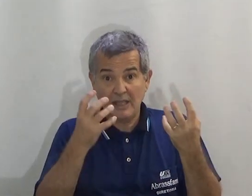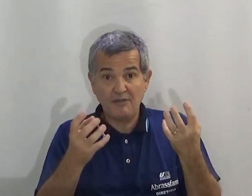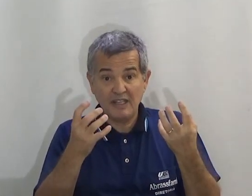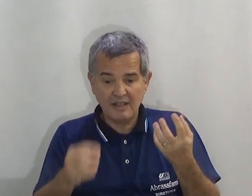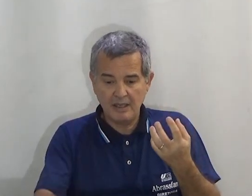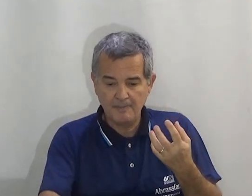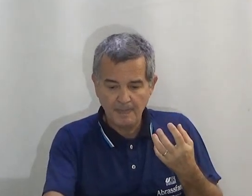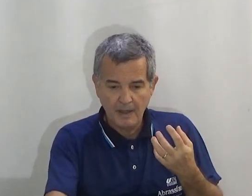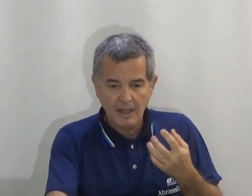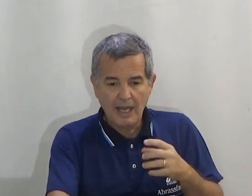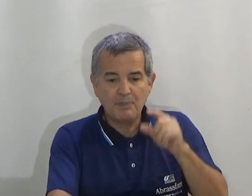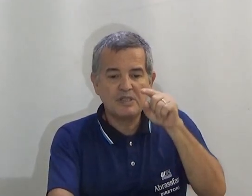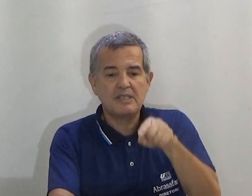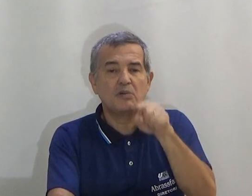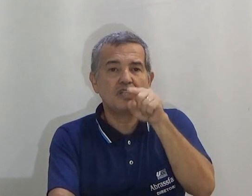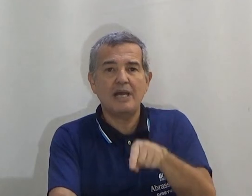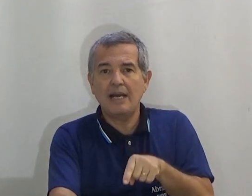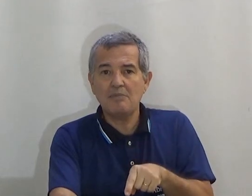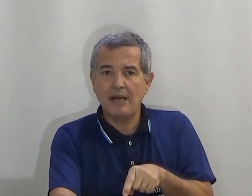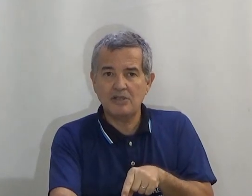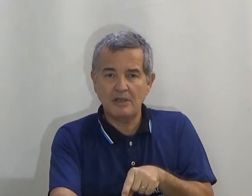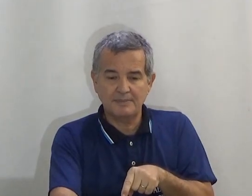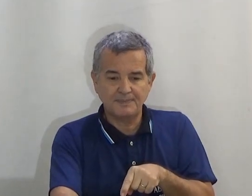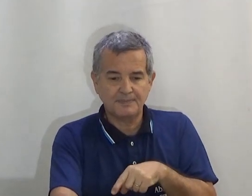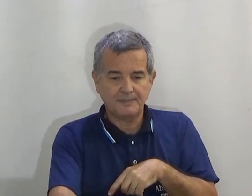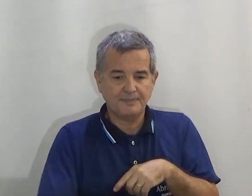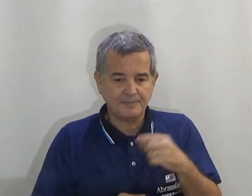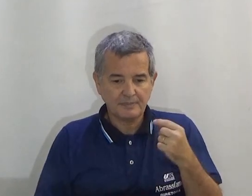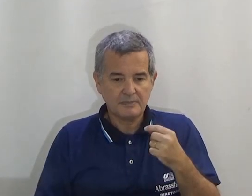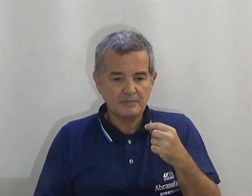refletir. A posição que está na imagem.